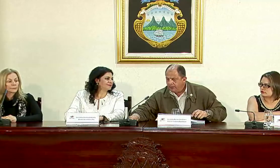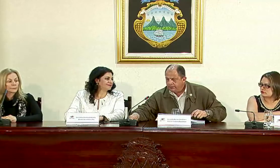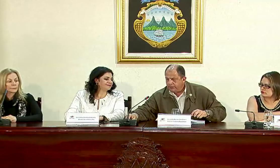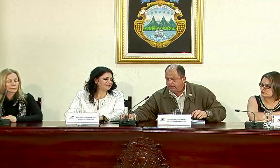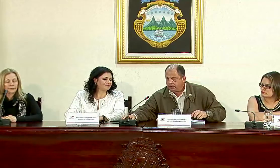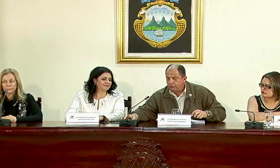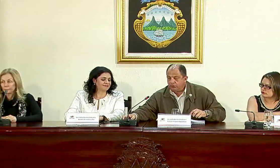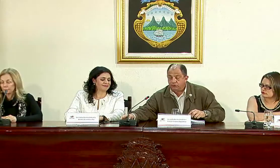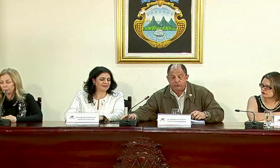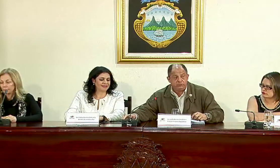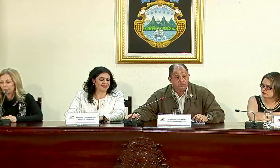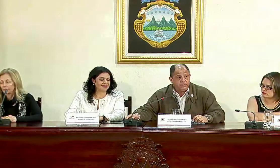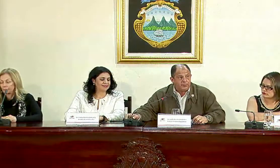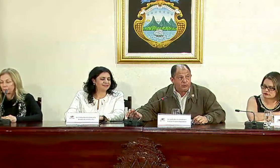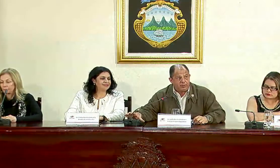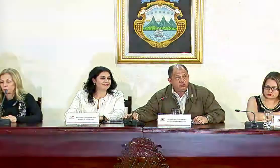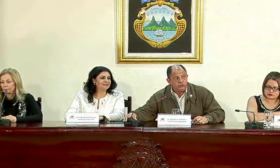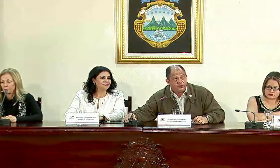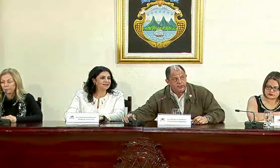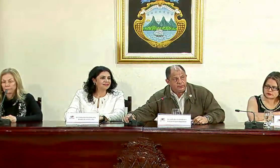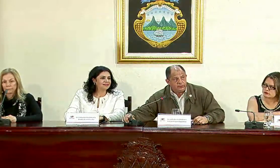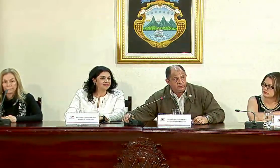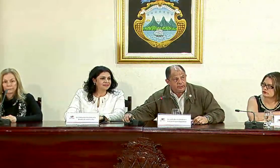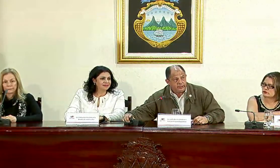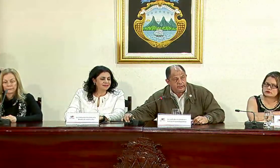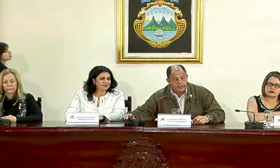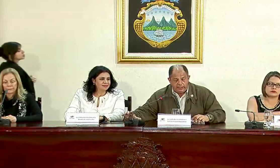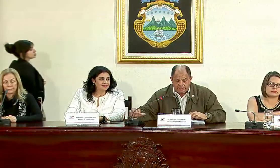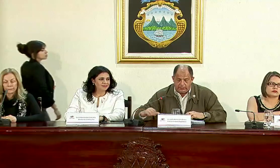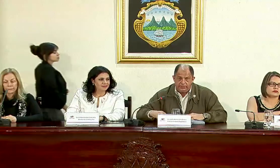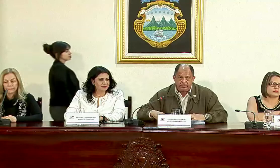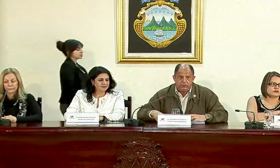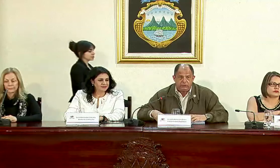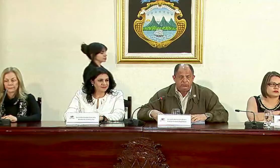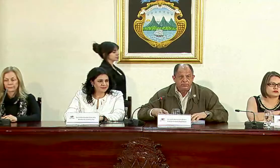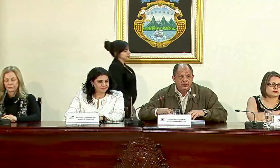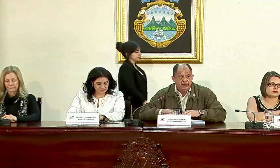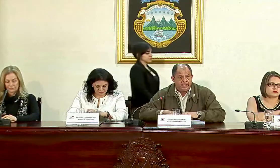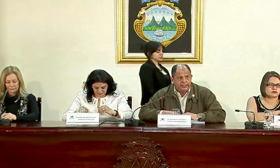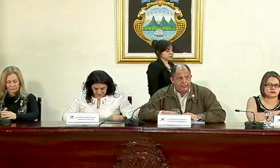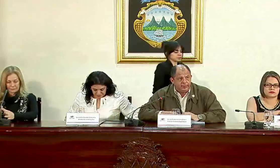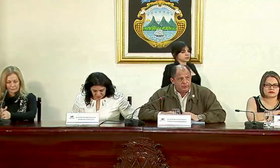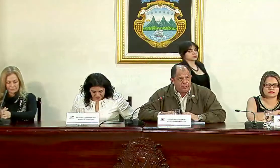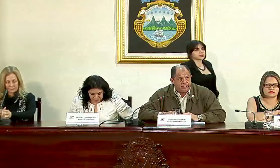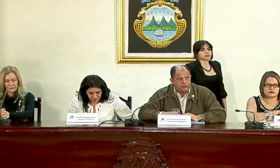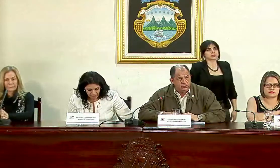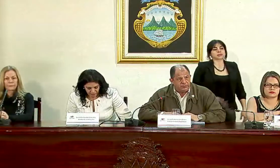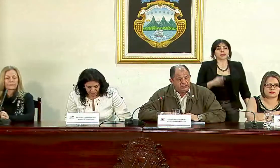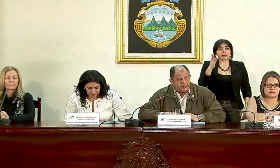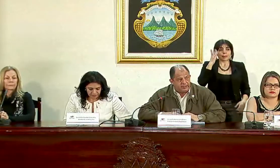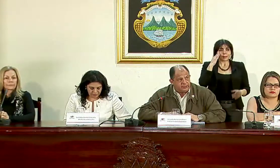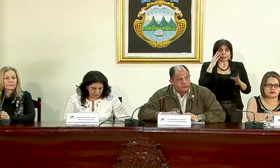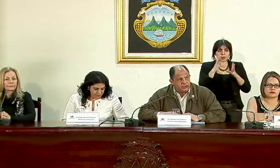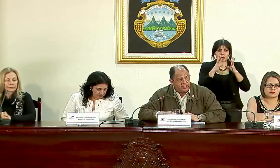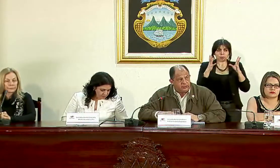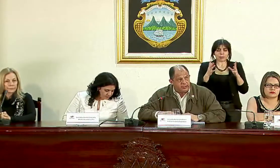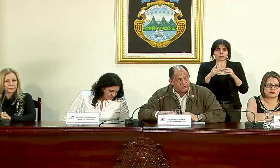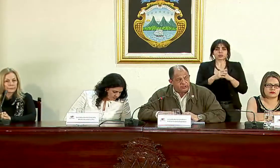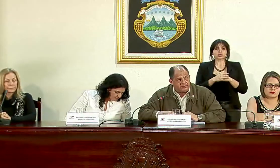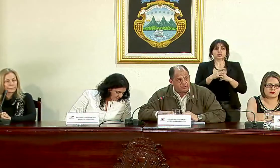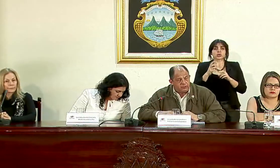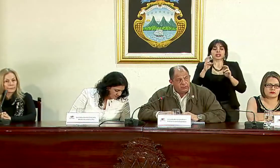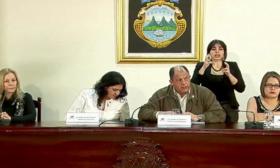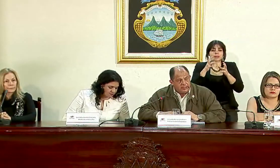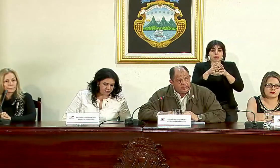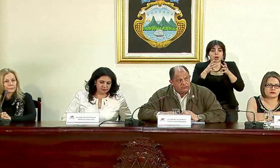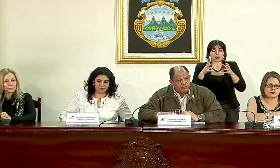sí con mucho gusto me preocupa mucho el aumento en el crimen violento especialmente asociado a